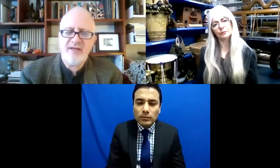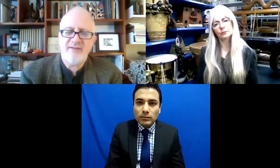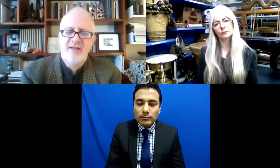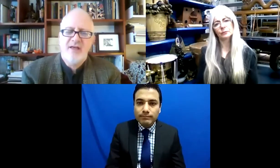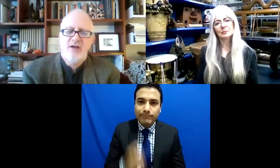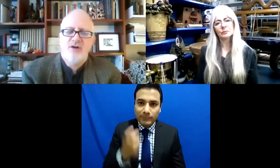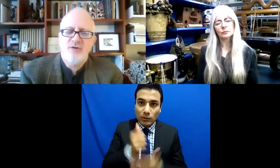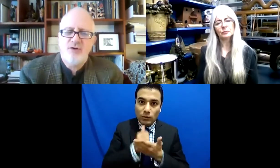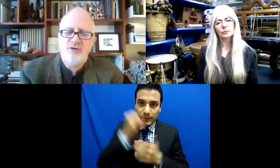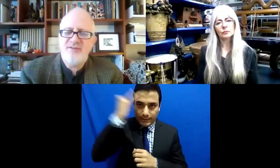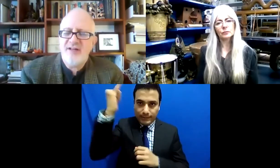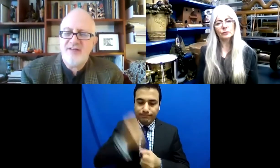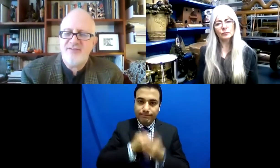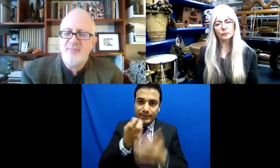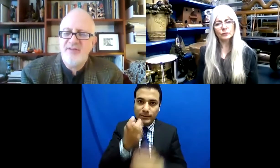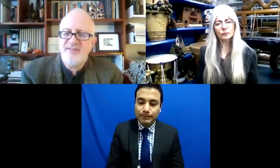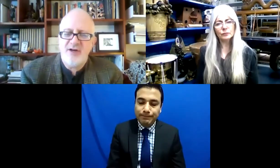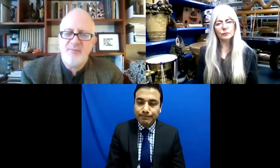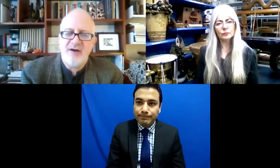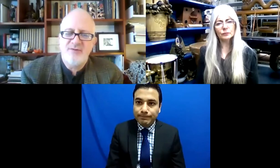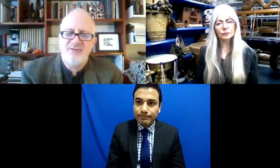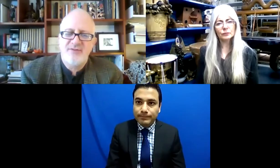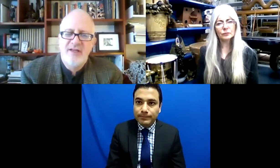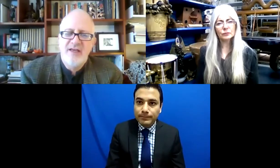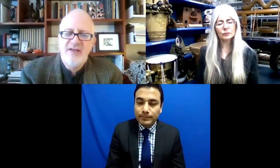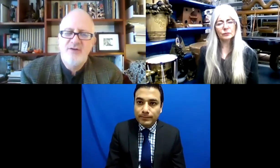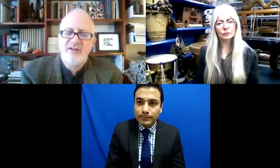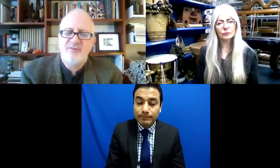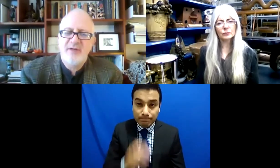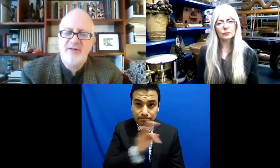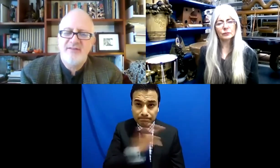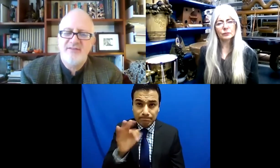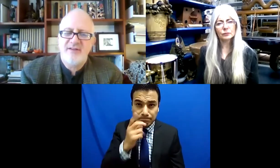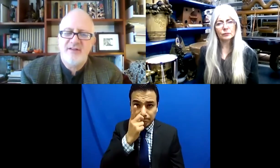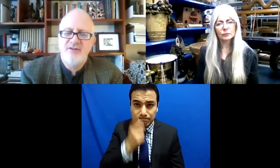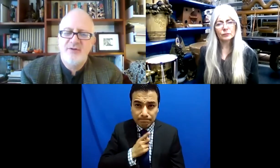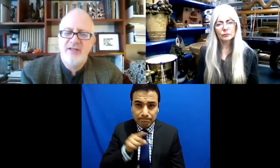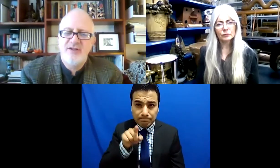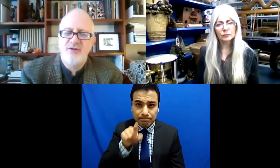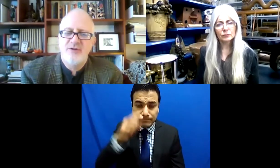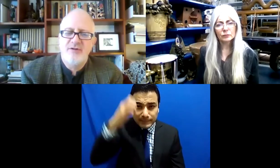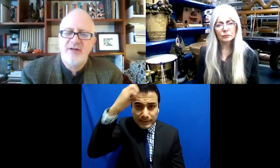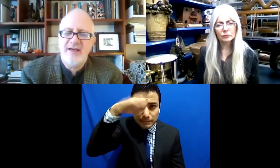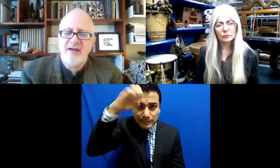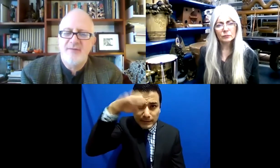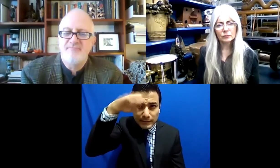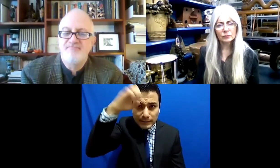así me siento yo. ¿Nos podrías contar un poco más de tu experiencia